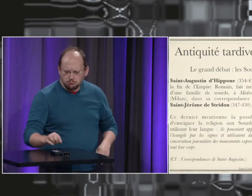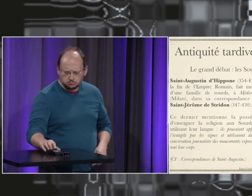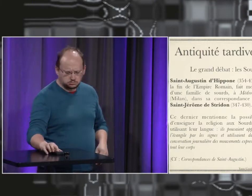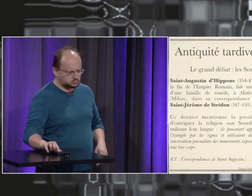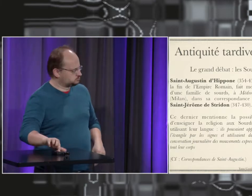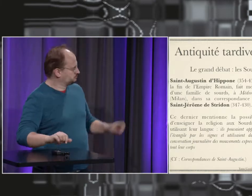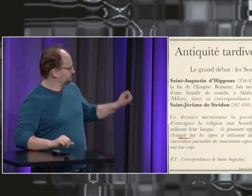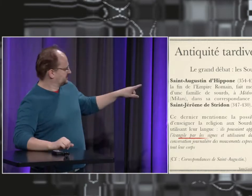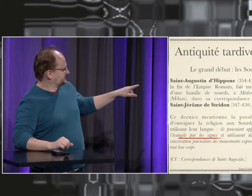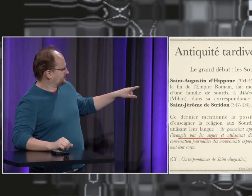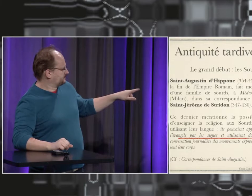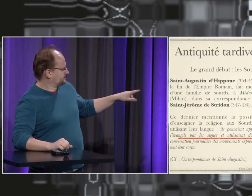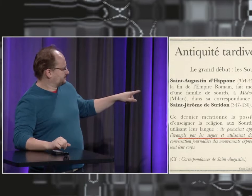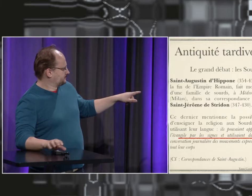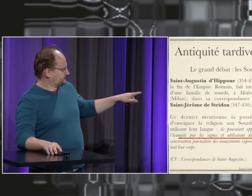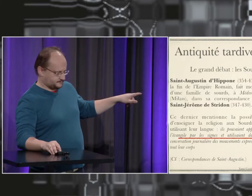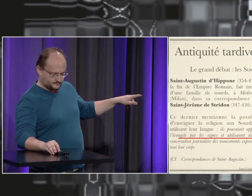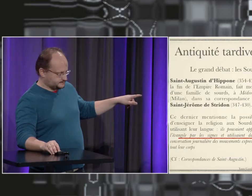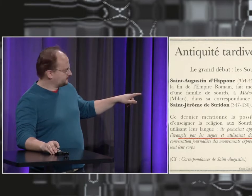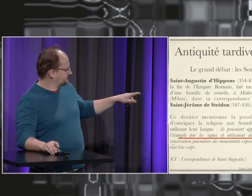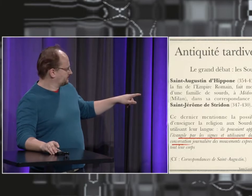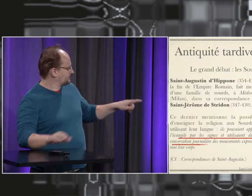bien sûr ça ne pose aucun souci comme vous le voyez en bas